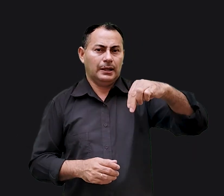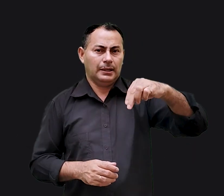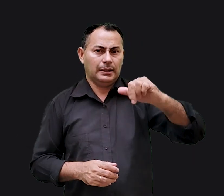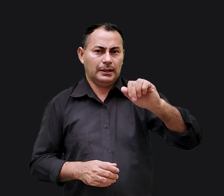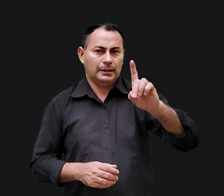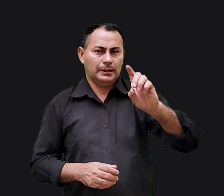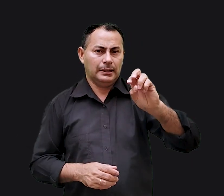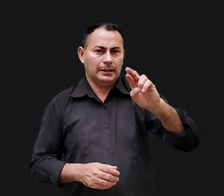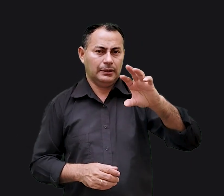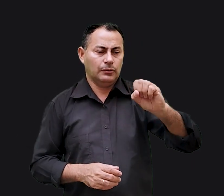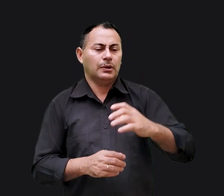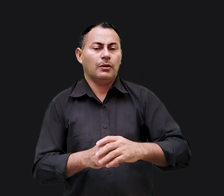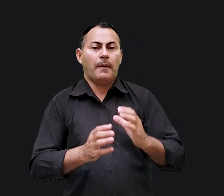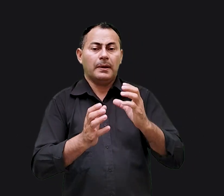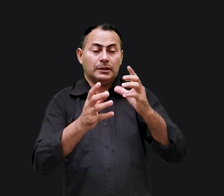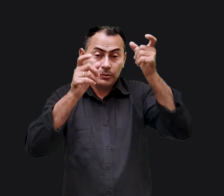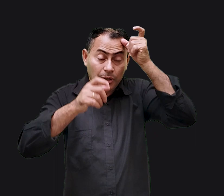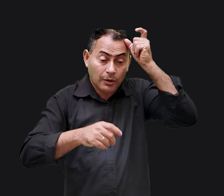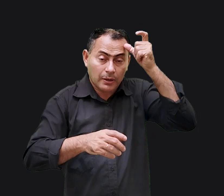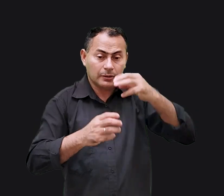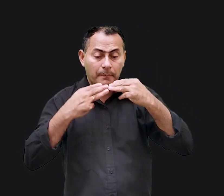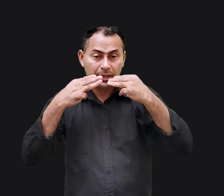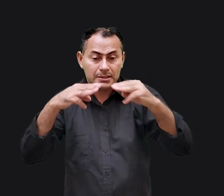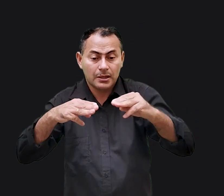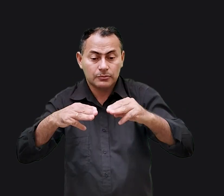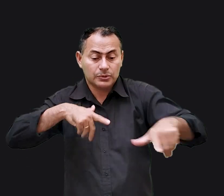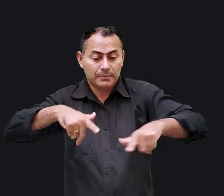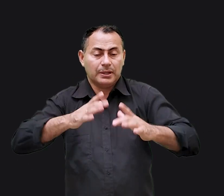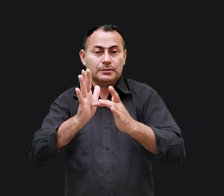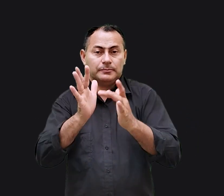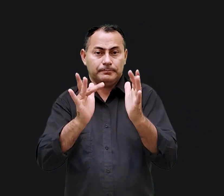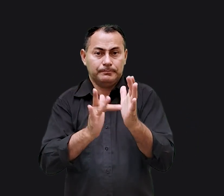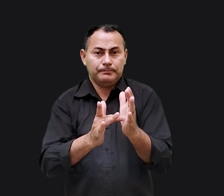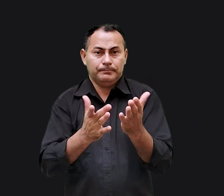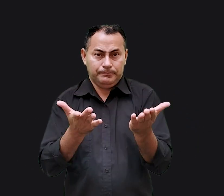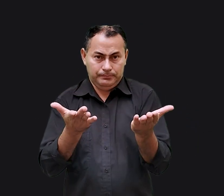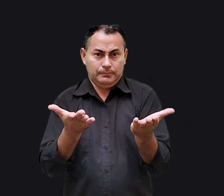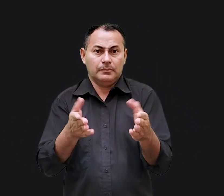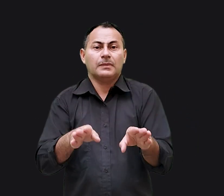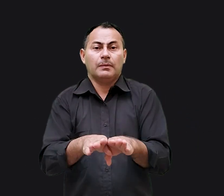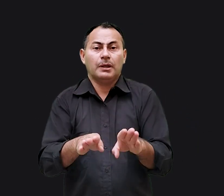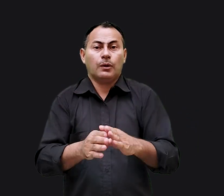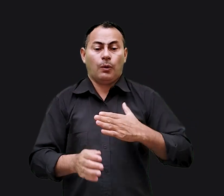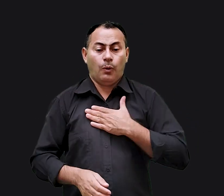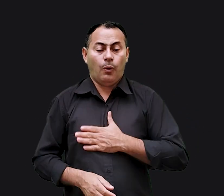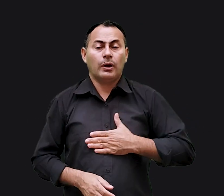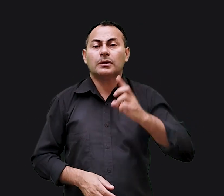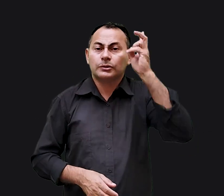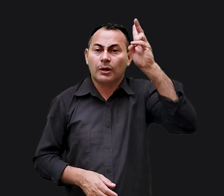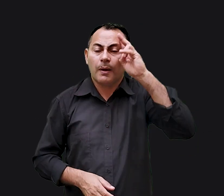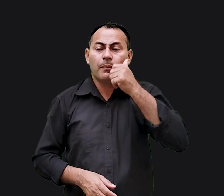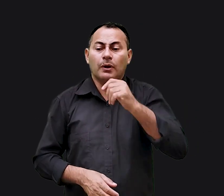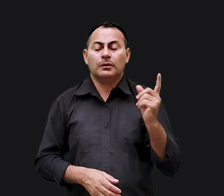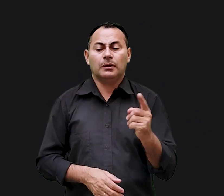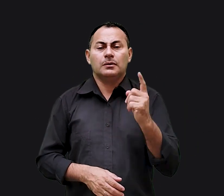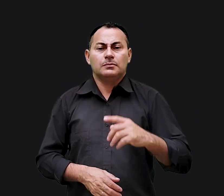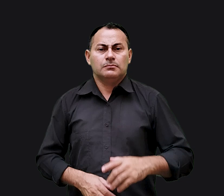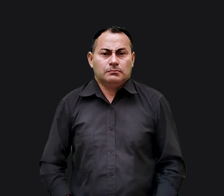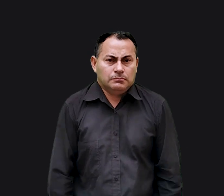endemoniado é um exemplo marcante do ministério de Jesus. Também gosto muito da história da mulher que andava